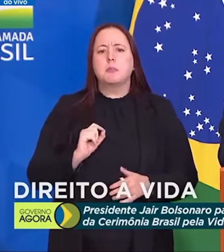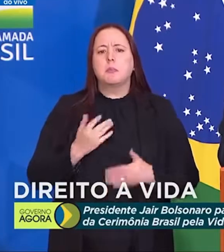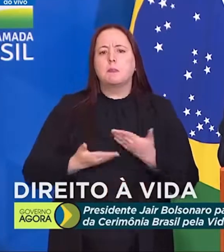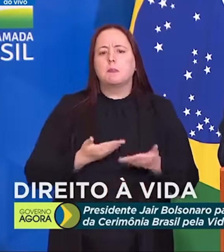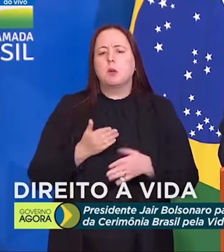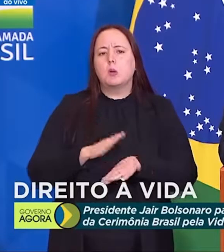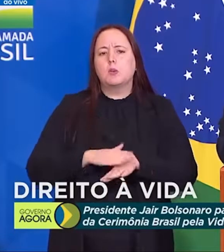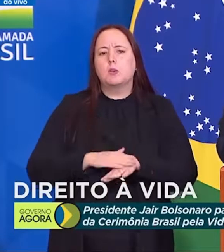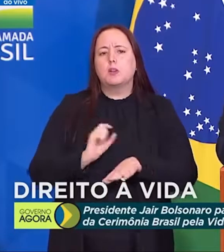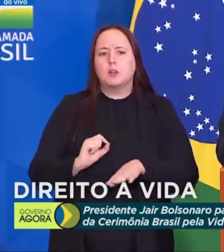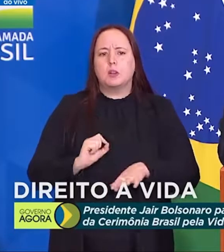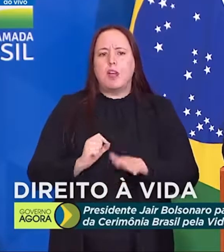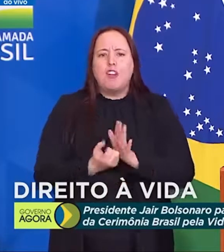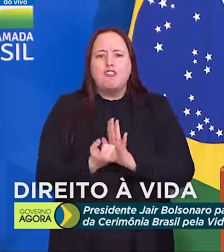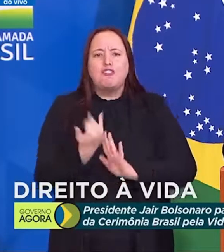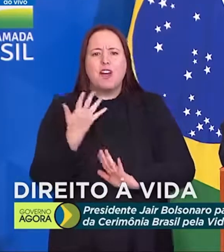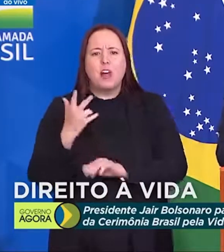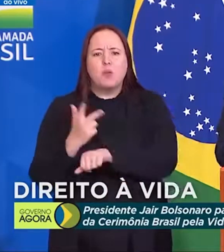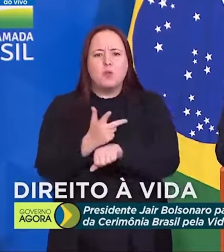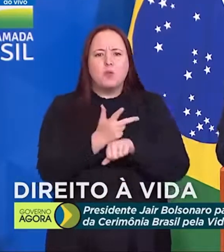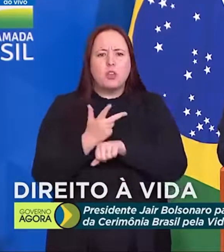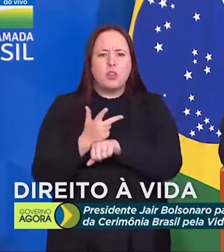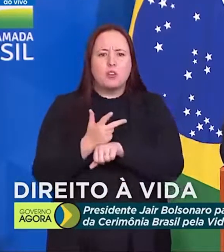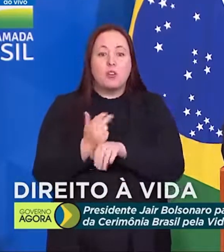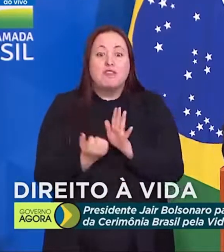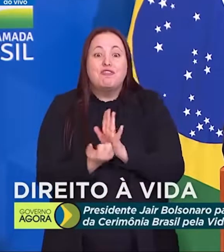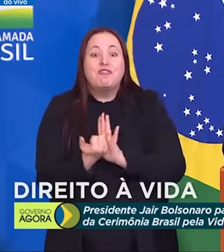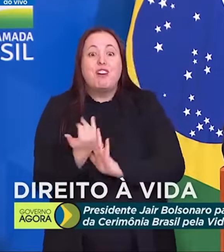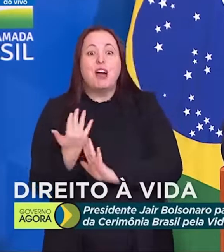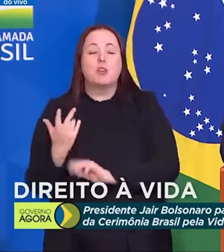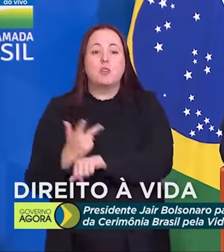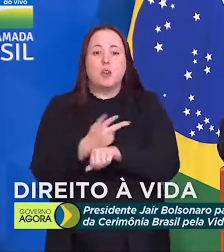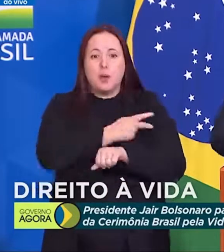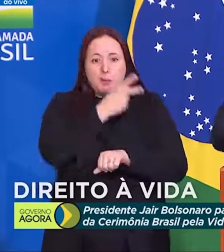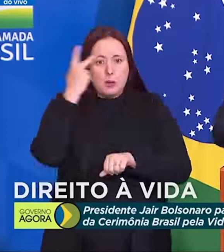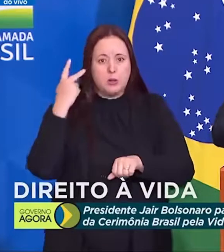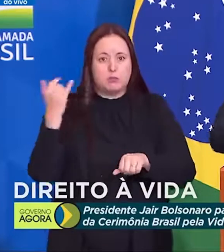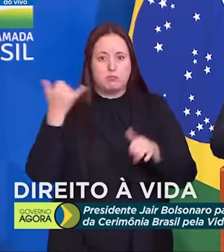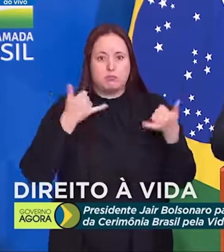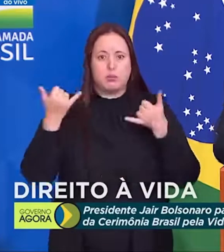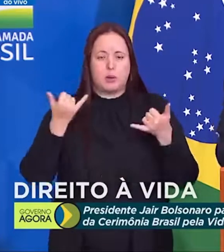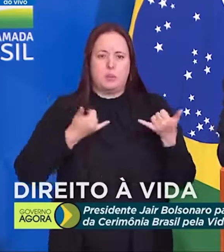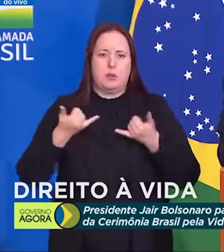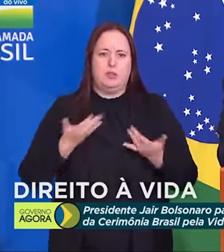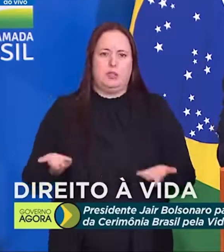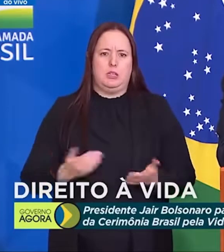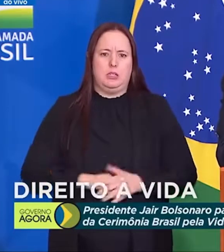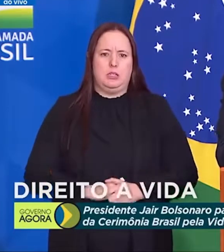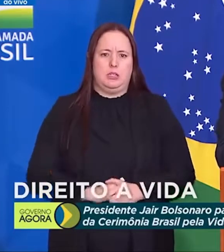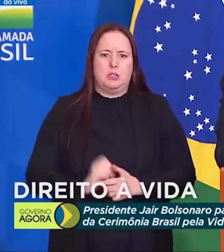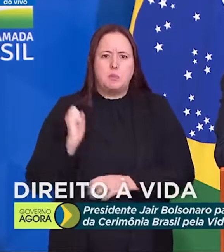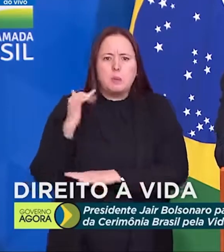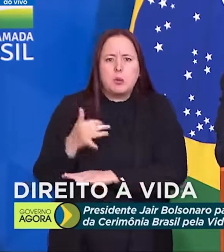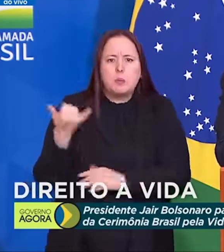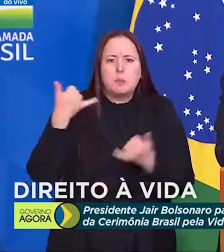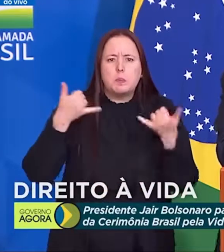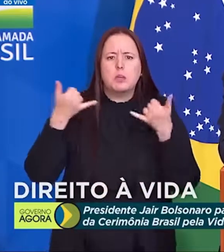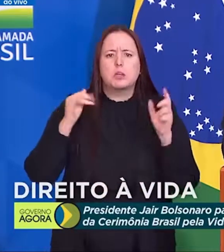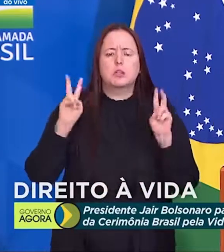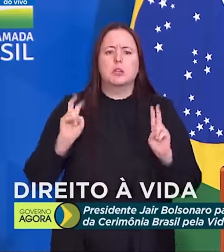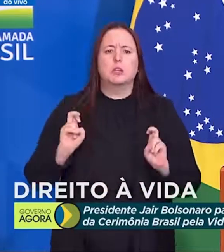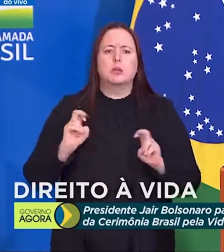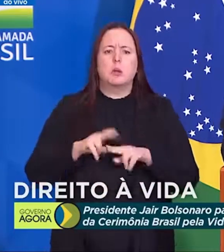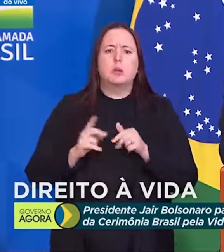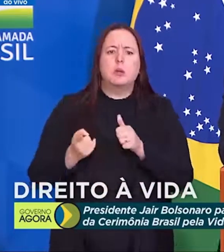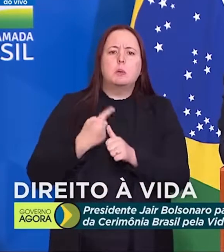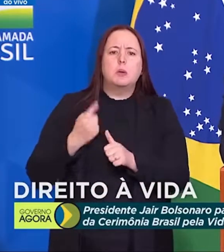votação. Foram dezenas de vídeos, dezenas de pessoas ligaram para mim, ao longo de toda a noite, daquela primeira